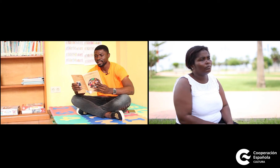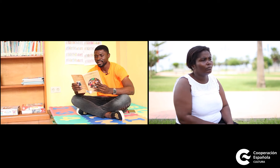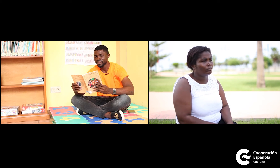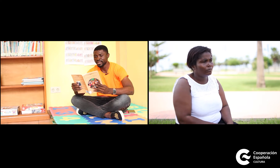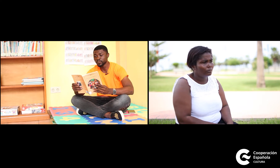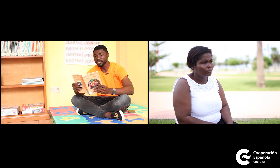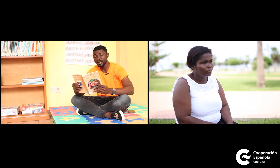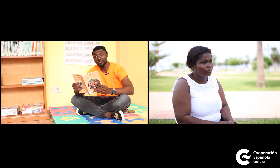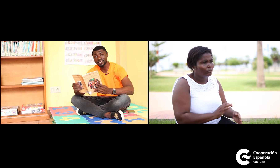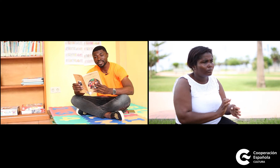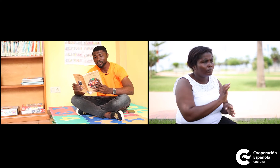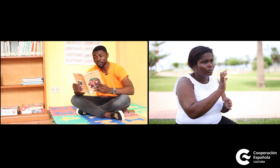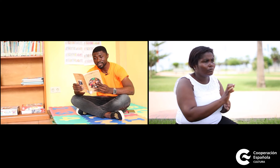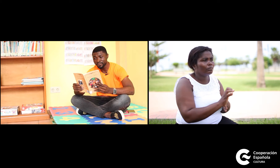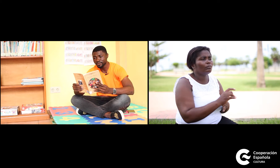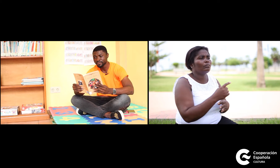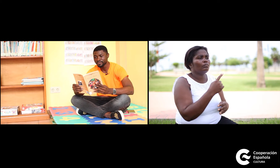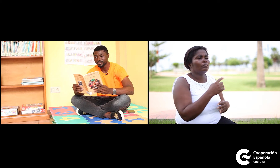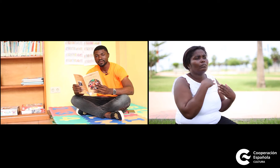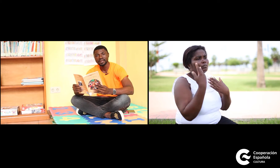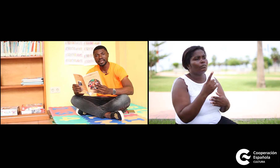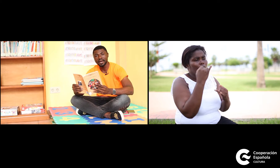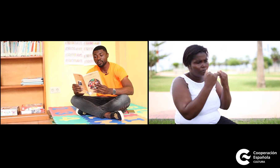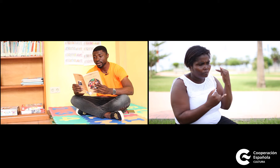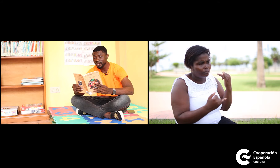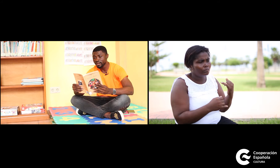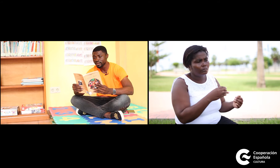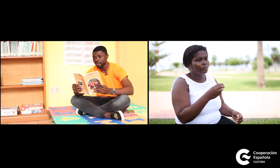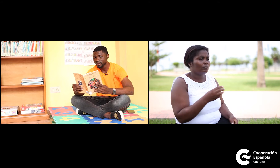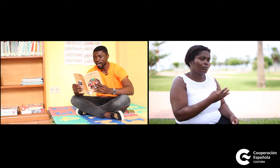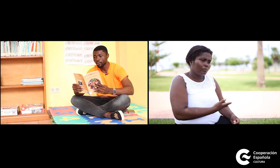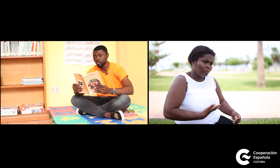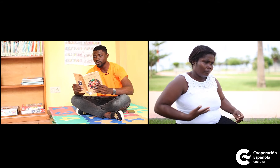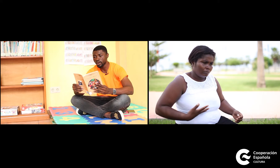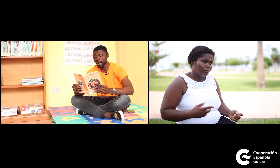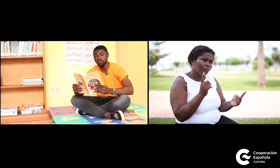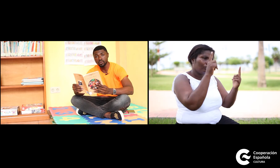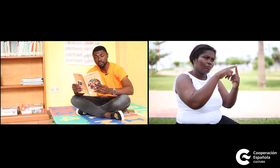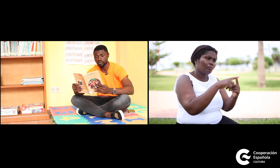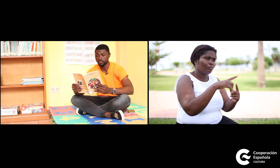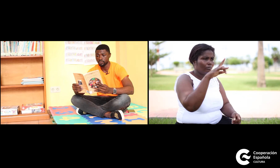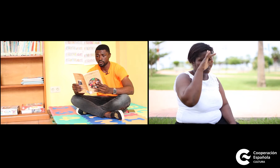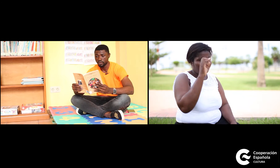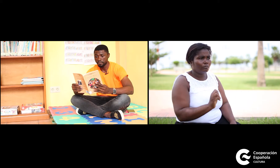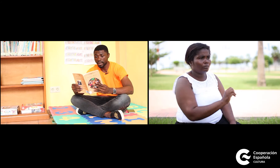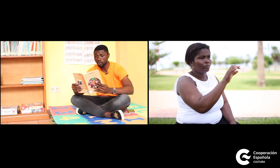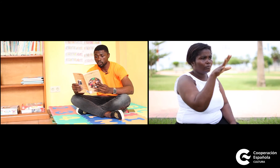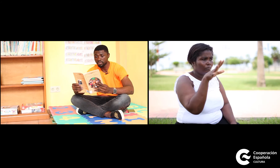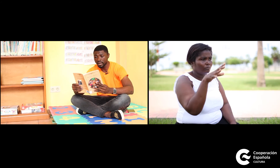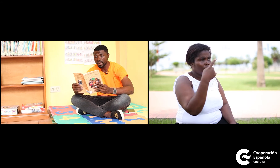Después de la muerte del último, la mujer acudió al brujo para conocer la